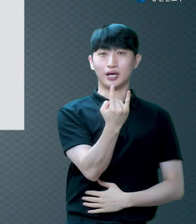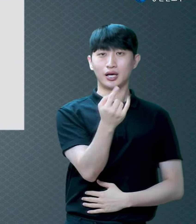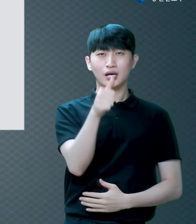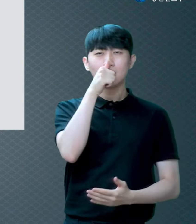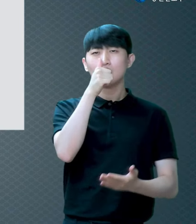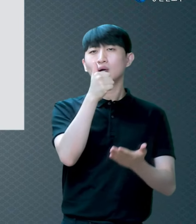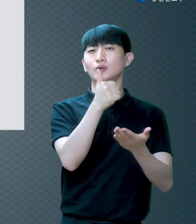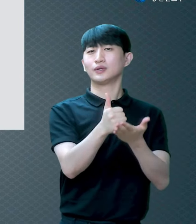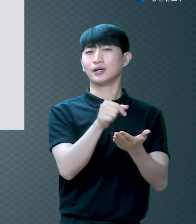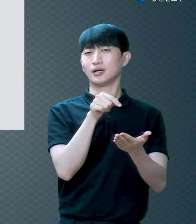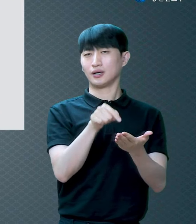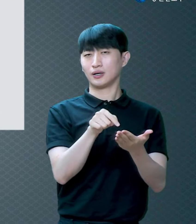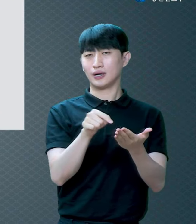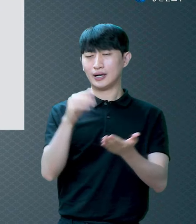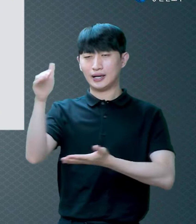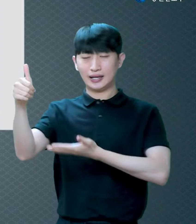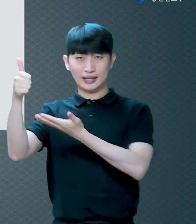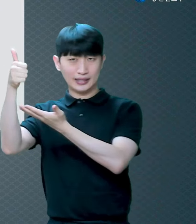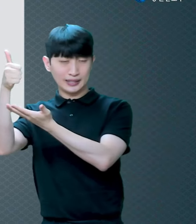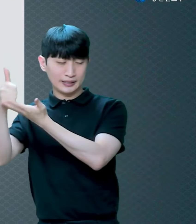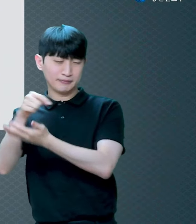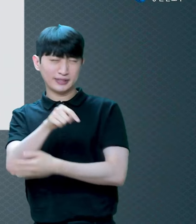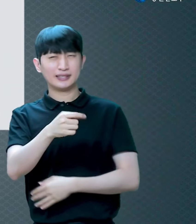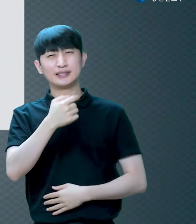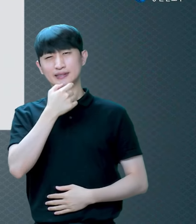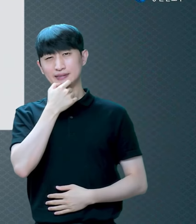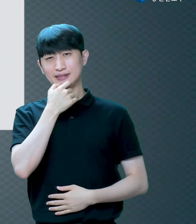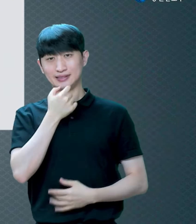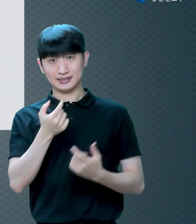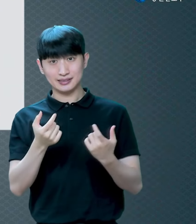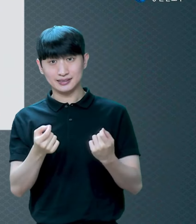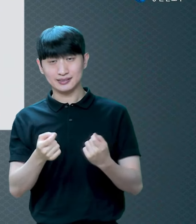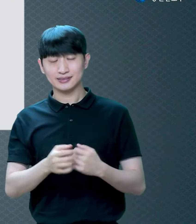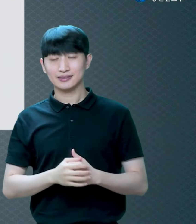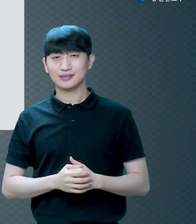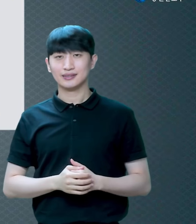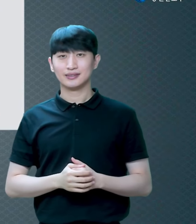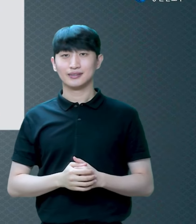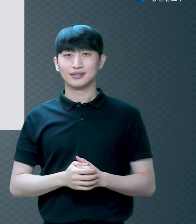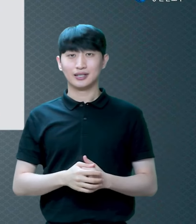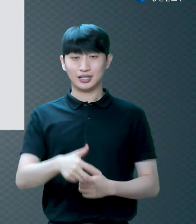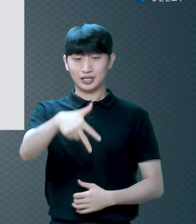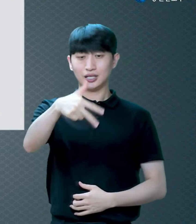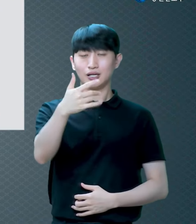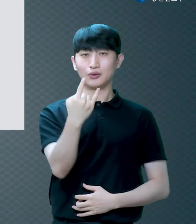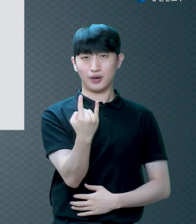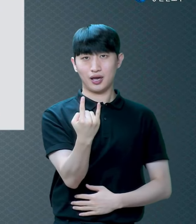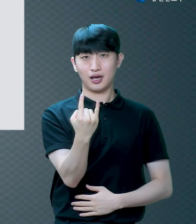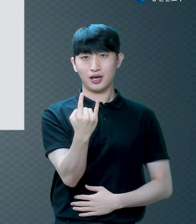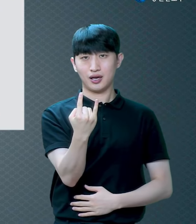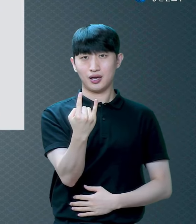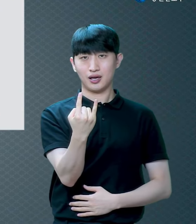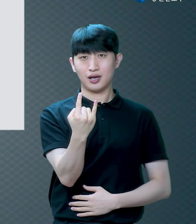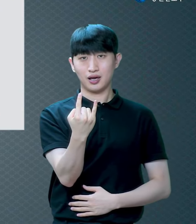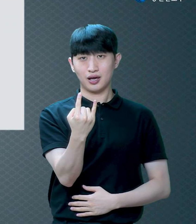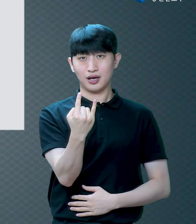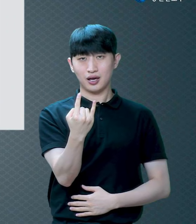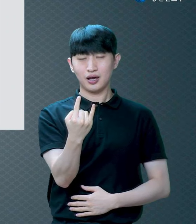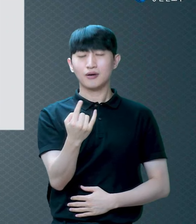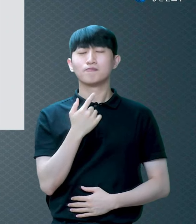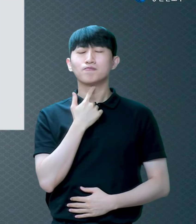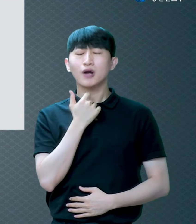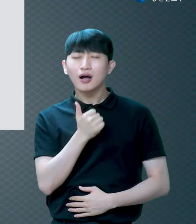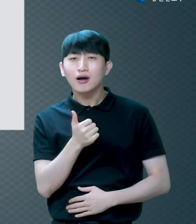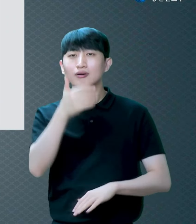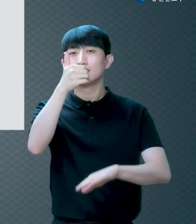무서운 겁니다 왜냐하면 이 죄라고 하는 것이 결국에 사망